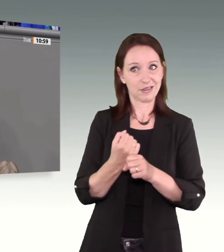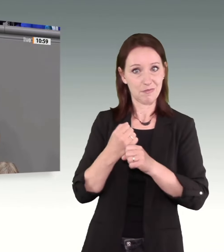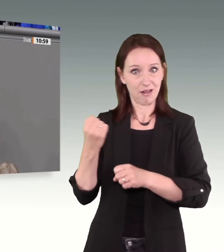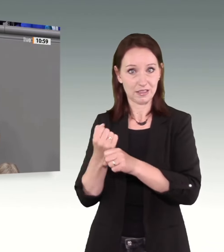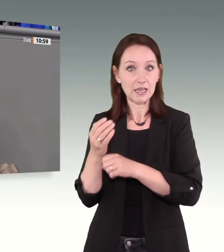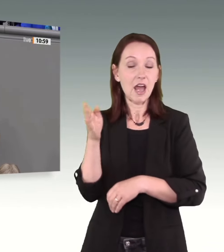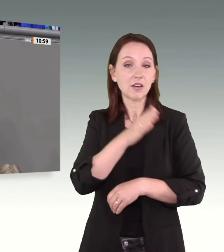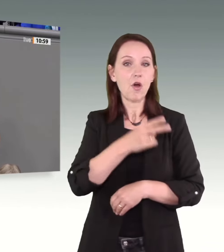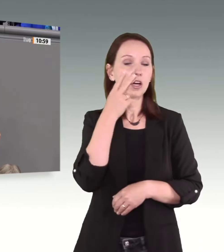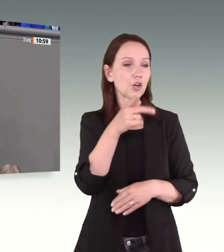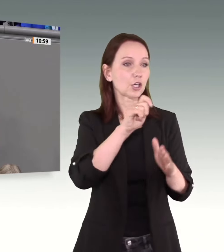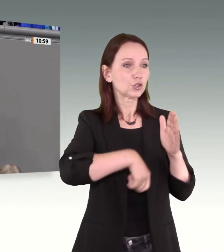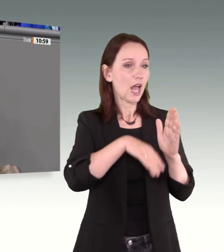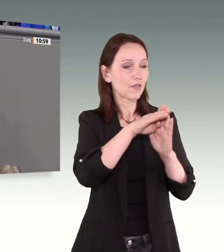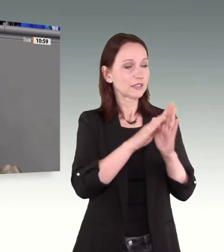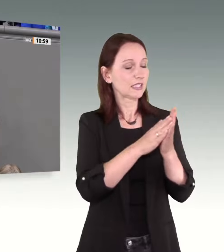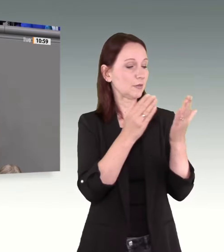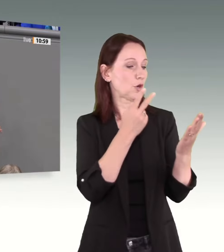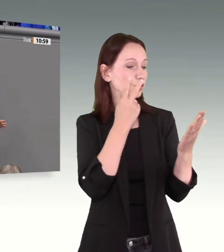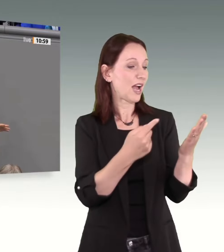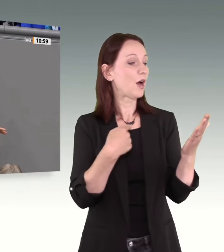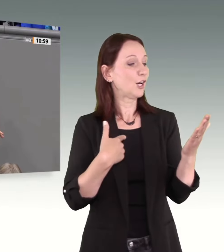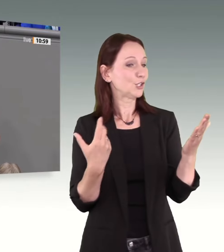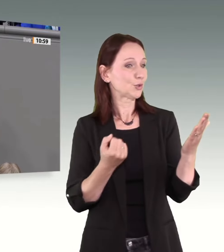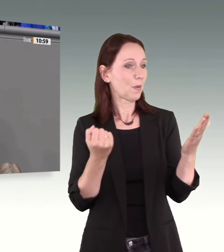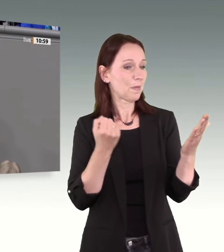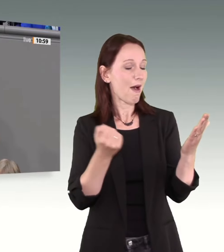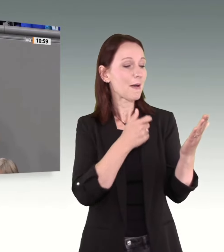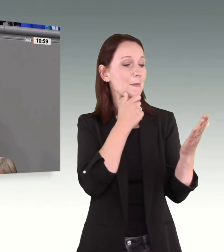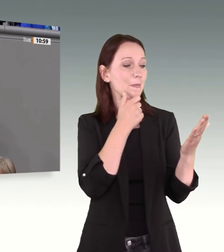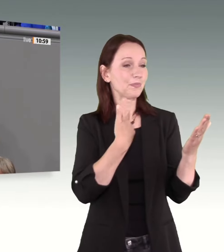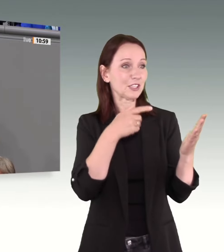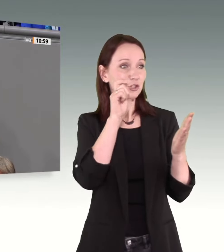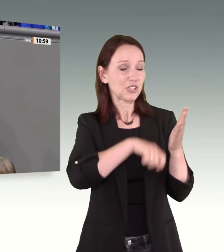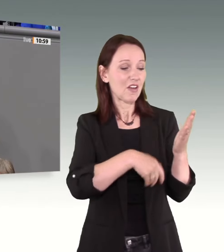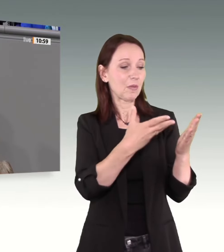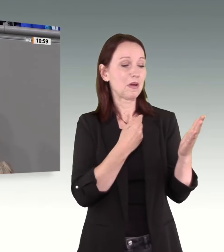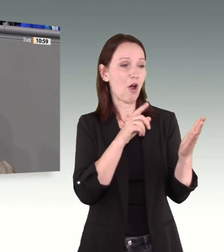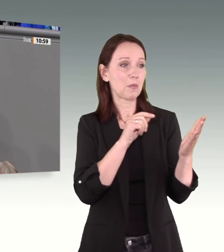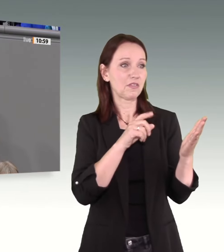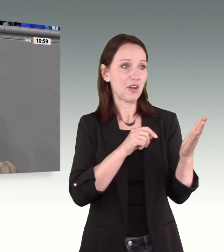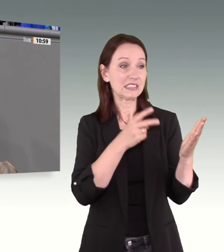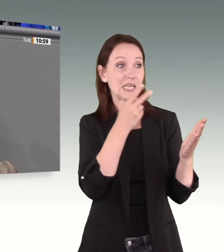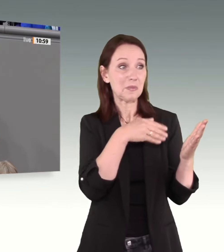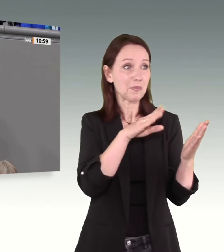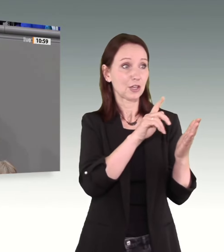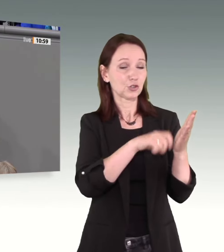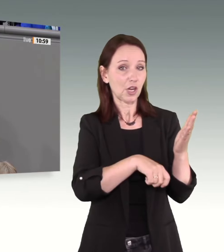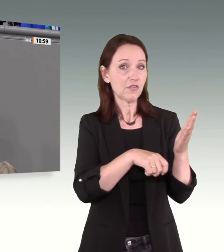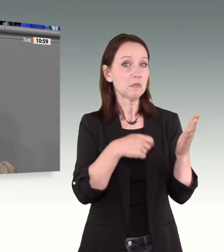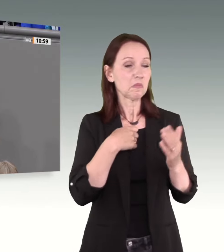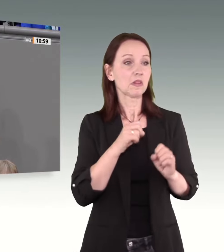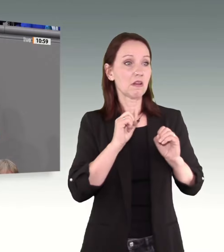nach dem Strafrahmen und ließe sich von einer kleinen Verschiebung eines Strafrahmens oder Umgestaltung eines Straftatbestandes abhalten.